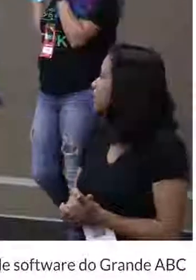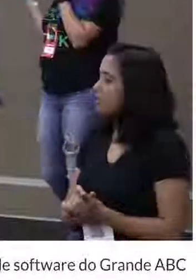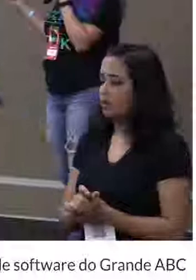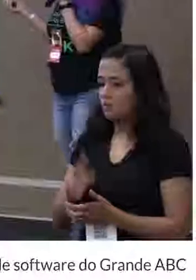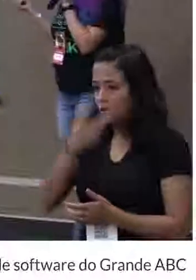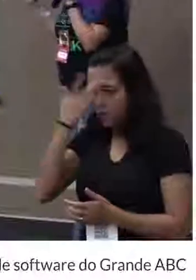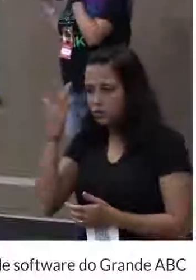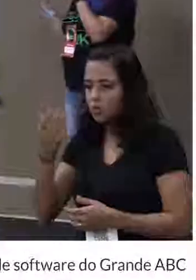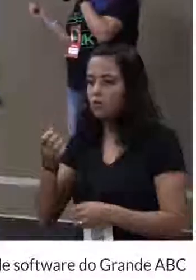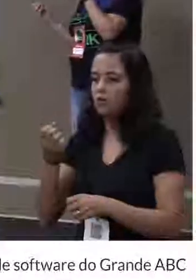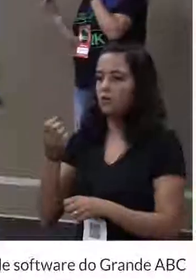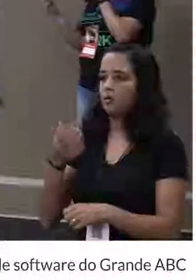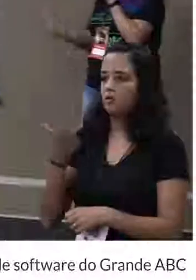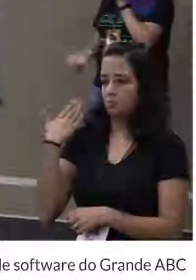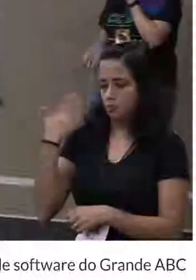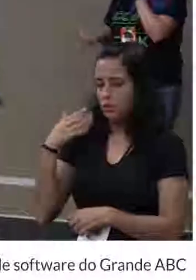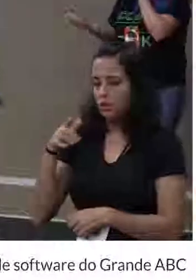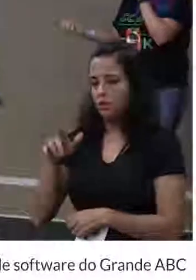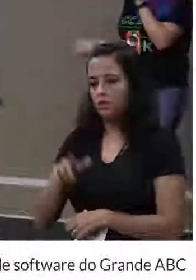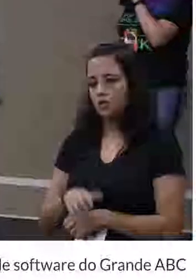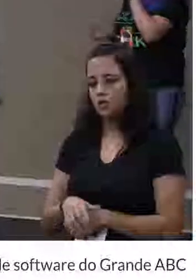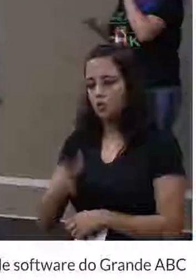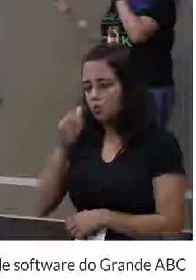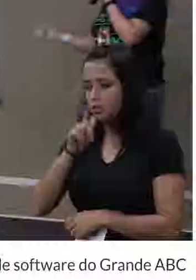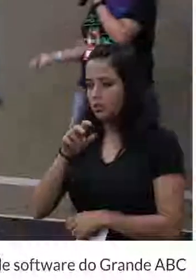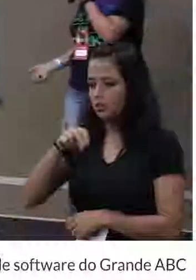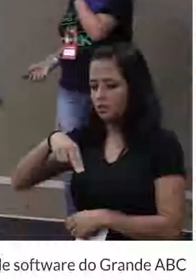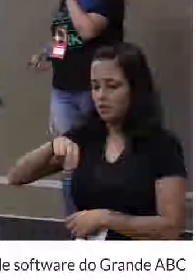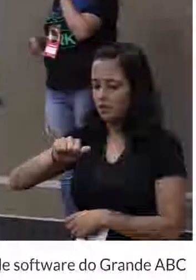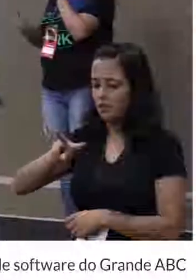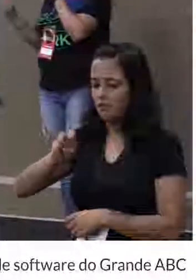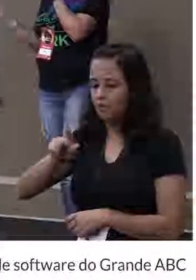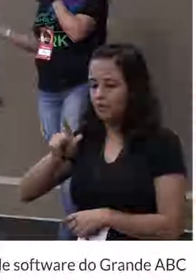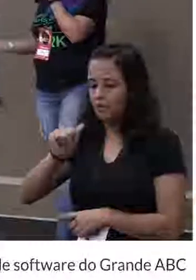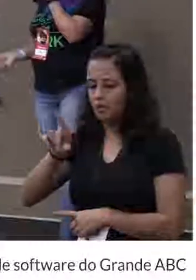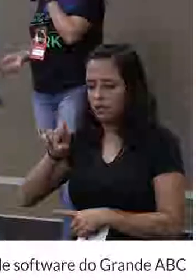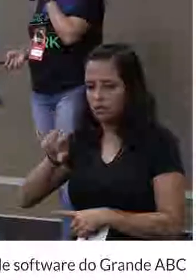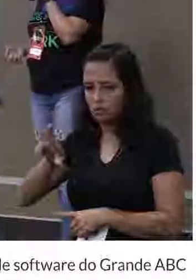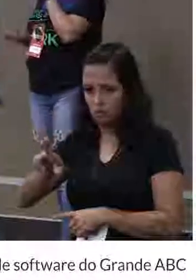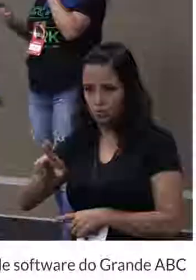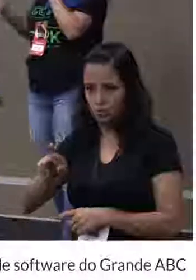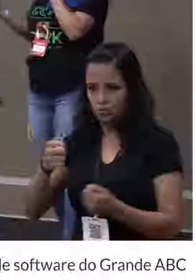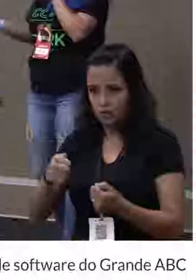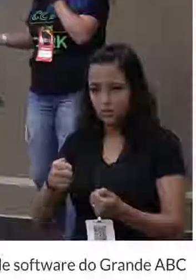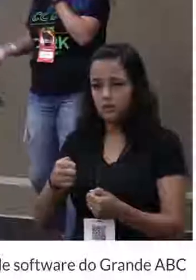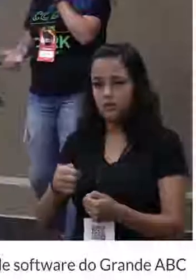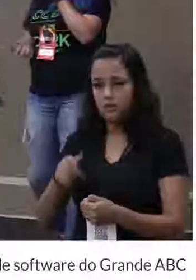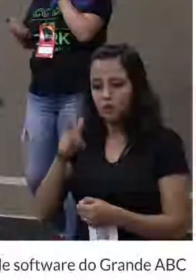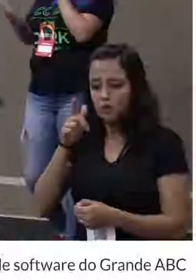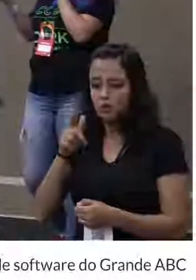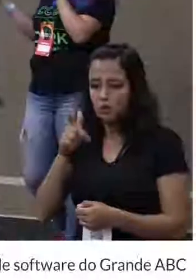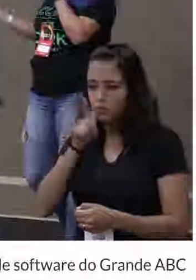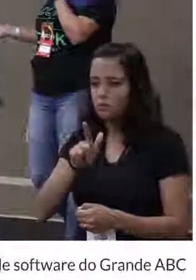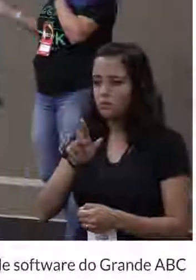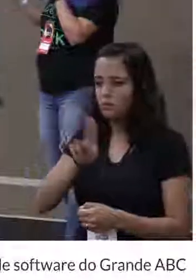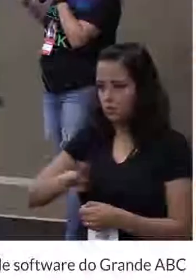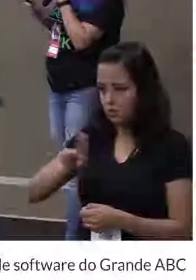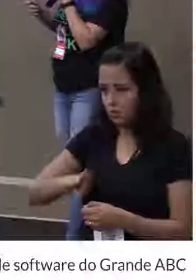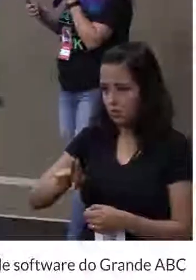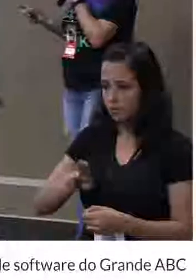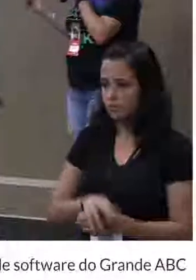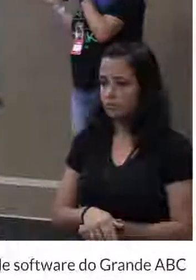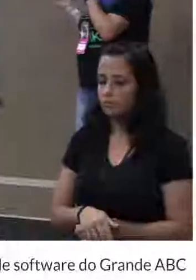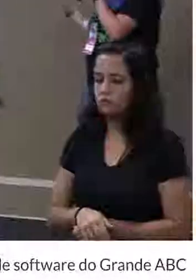navegadores antigos, provavelmente, você precisa que seja recomendado. Uma recomendação do W3C tem mais chance dos navegadores